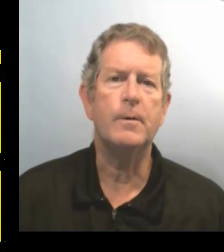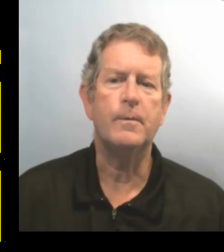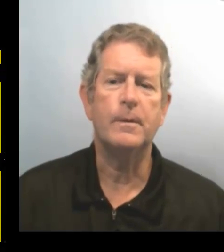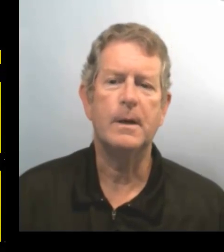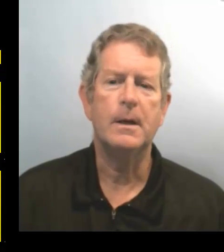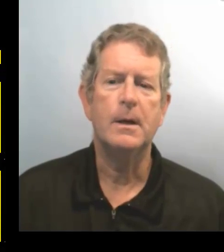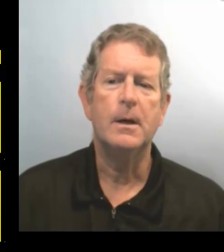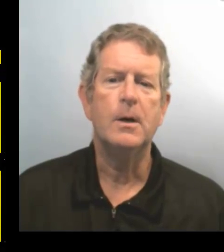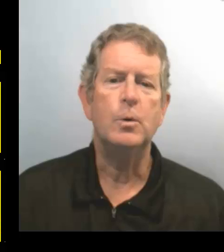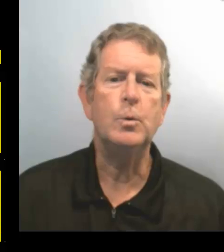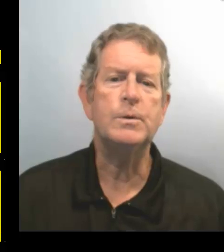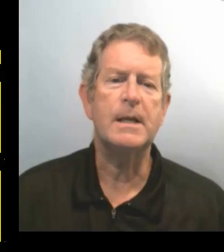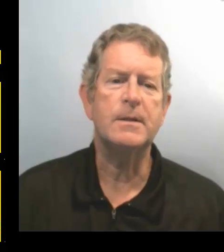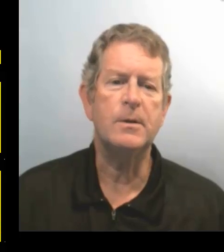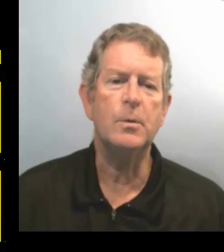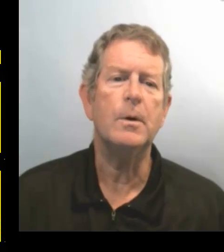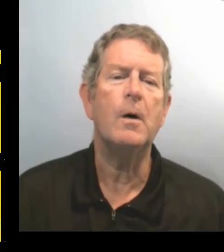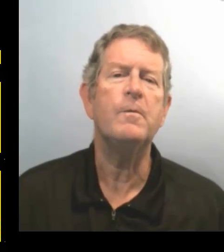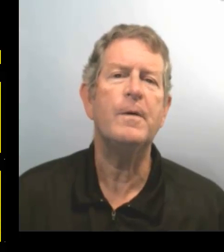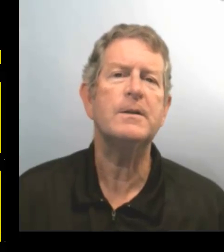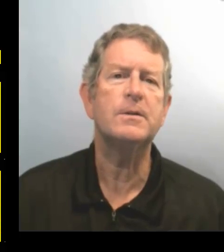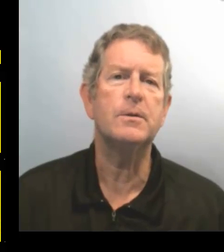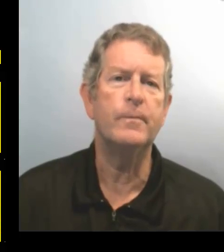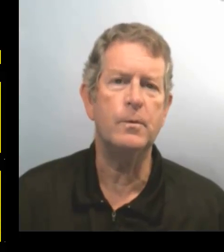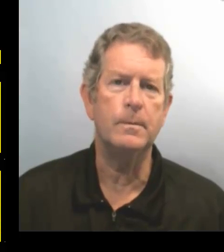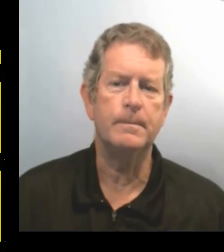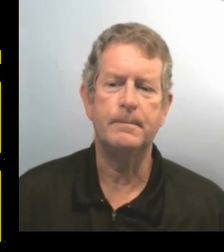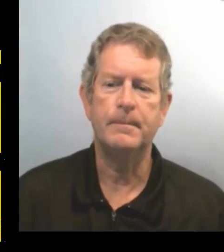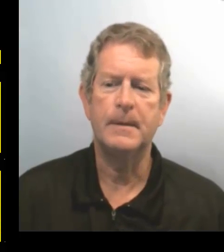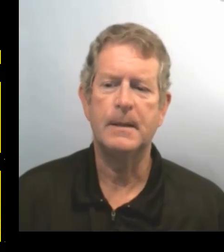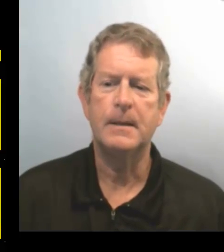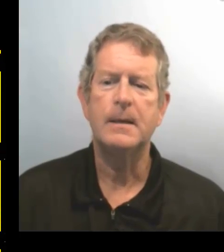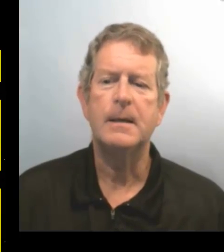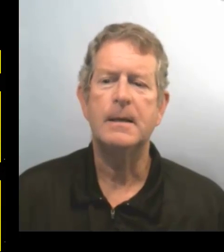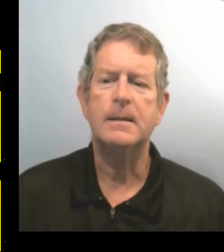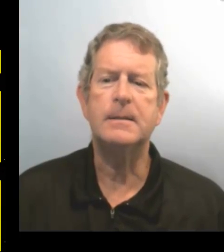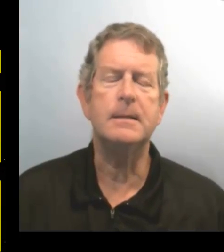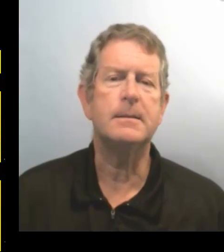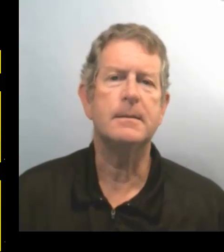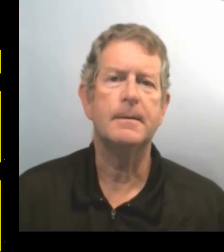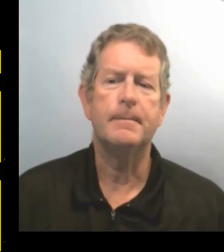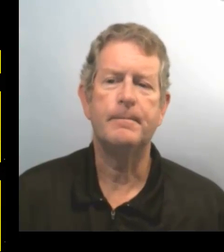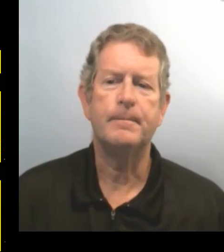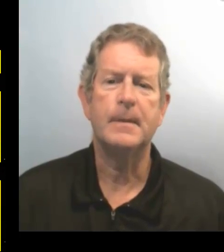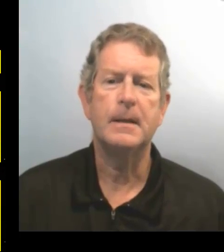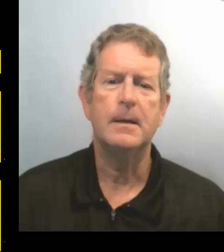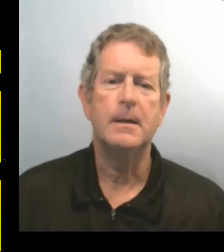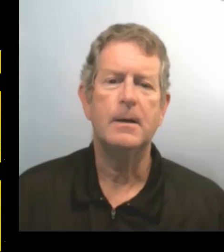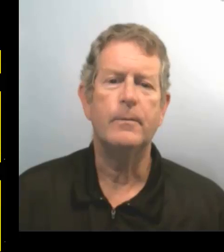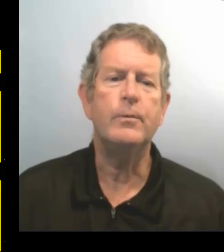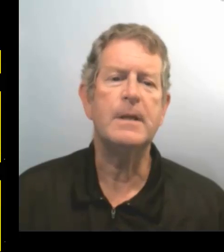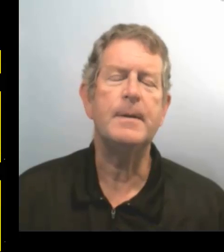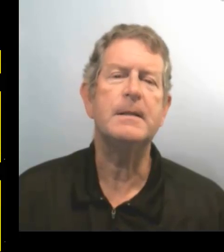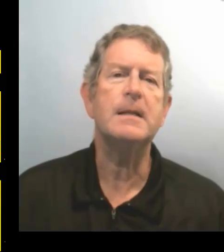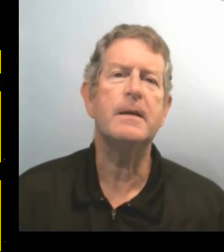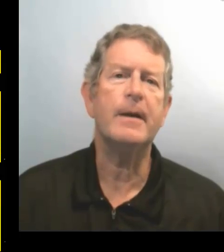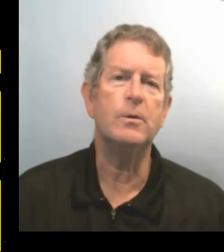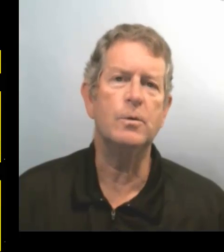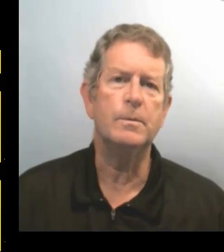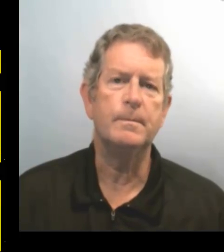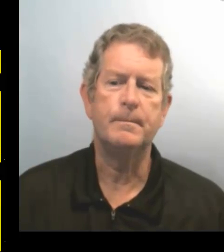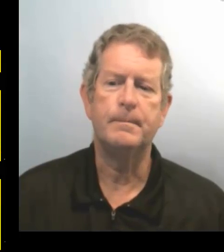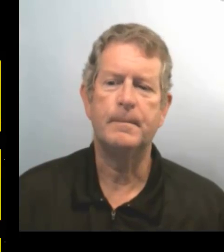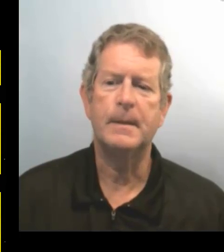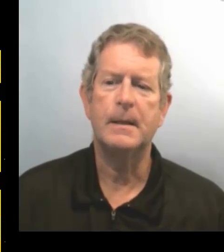9. Nous nous asseyons en face de vous. 10. Vous habitez